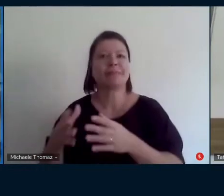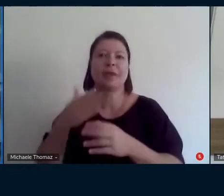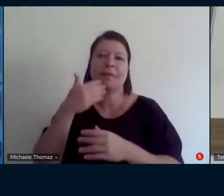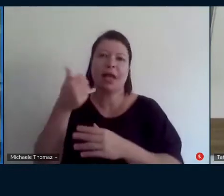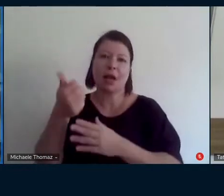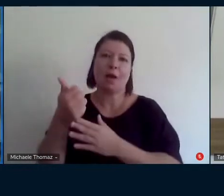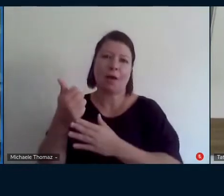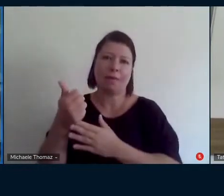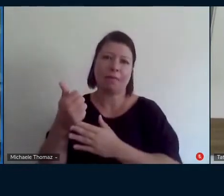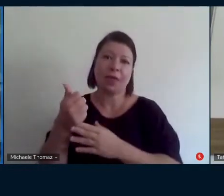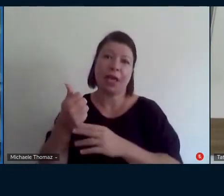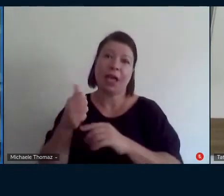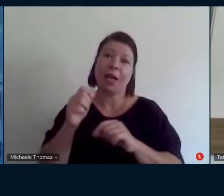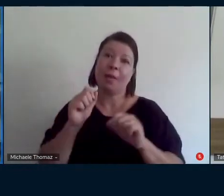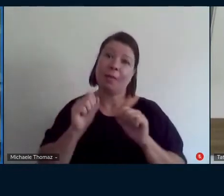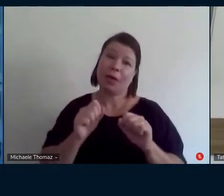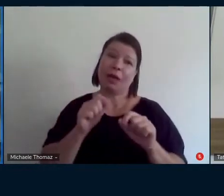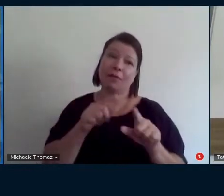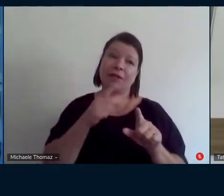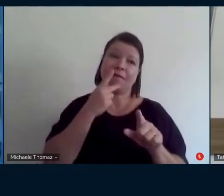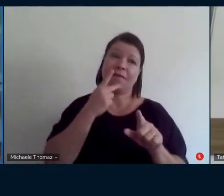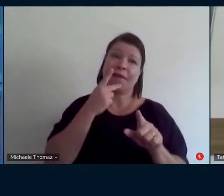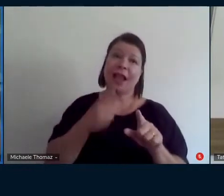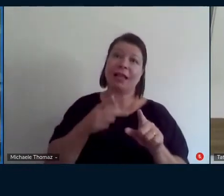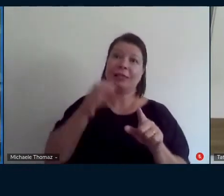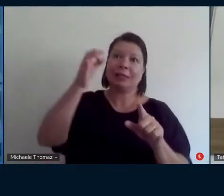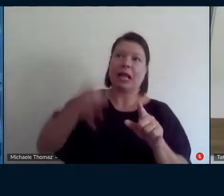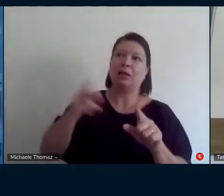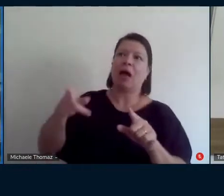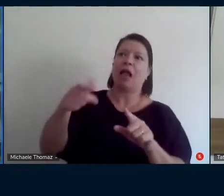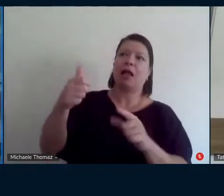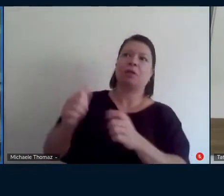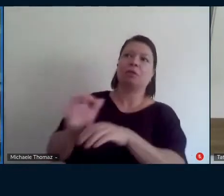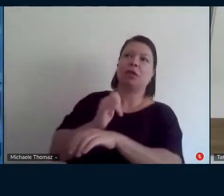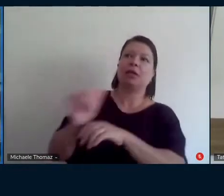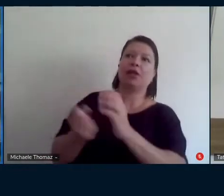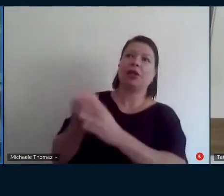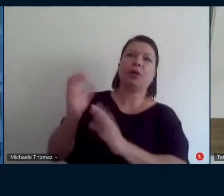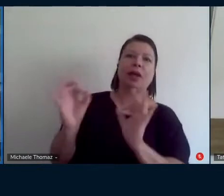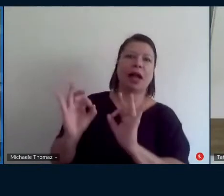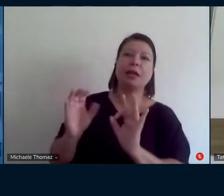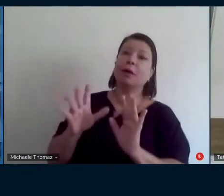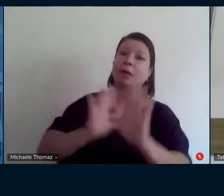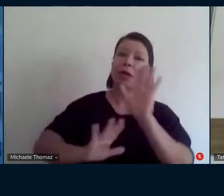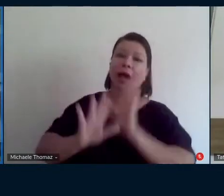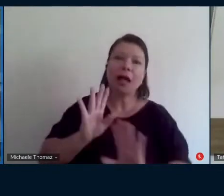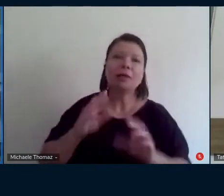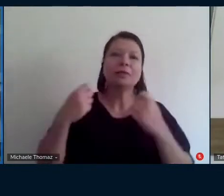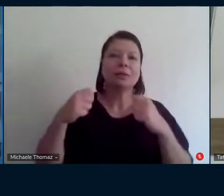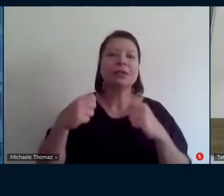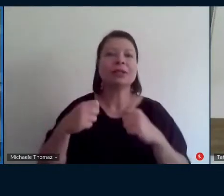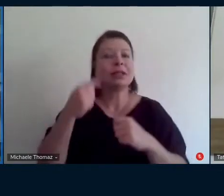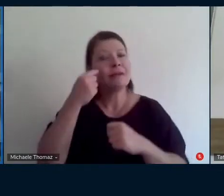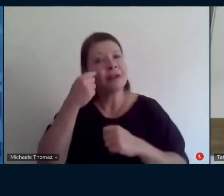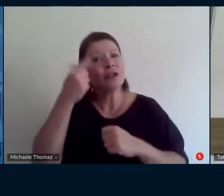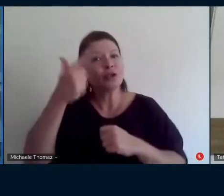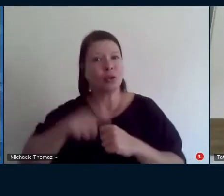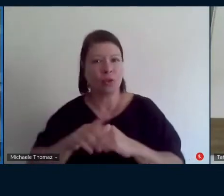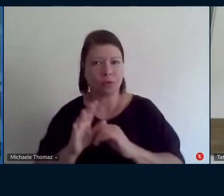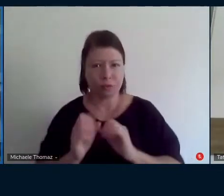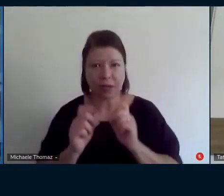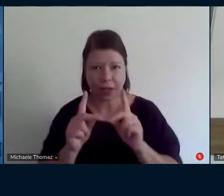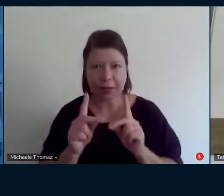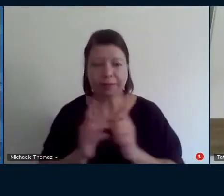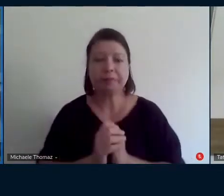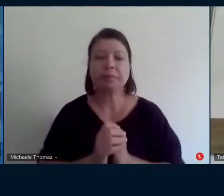não pode às vezes dar mas a gente não consegue eu disse que era o último mas era o penúltimo no título não sei se ainda